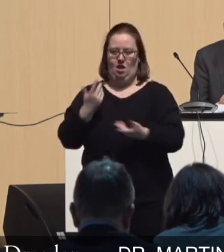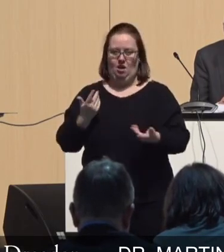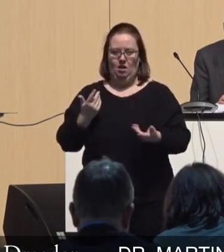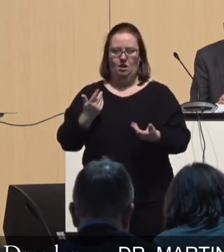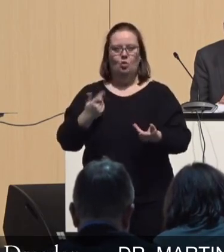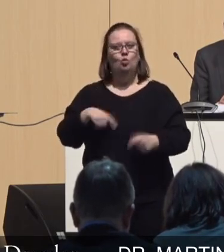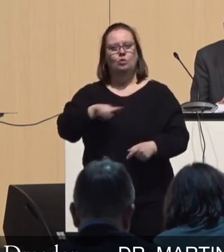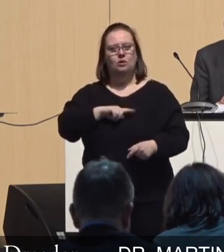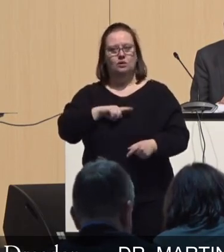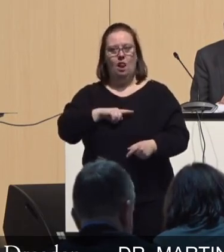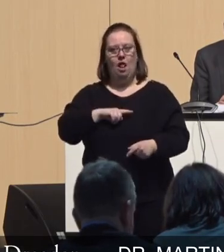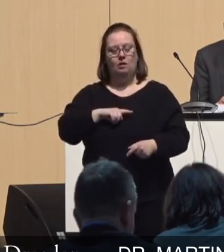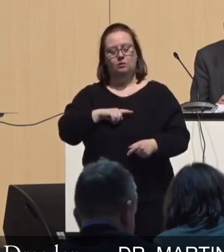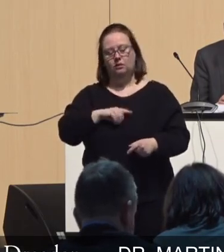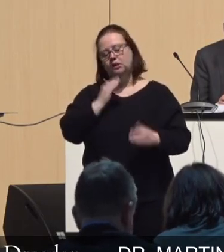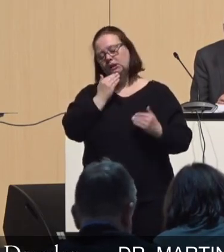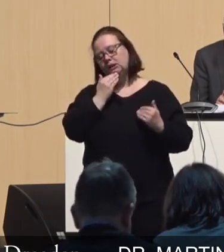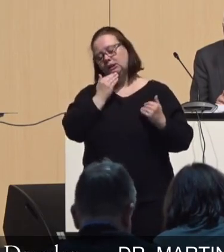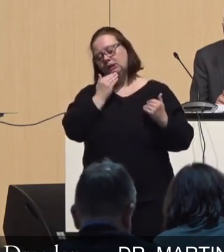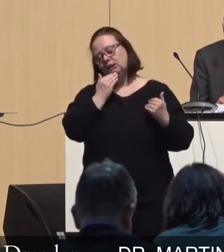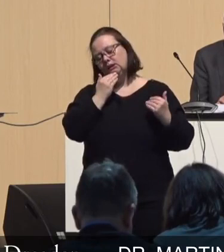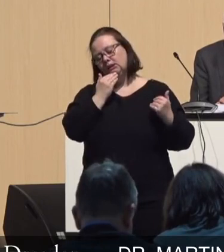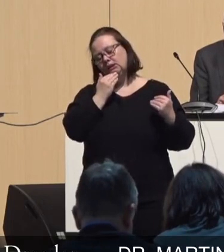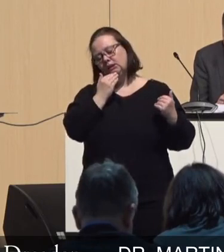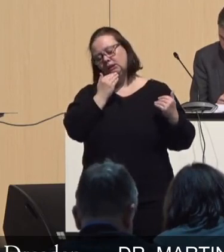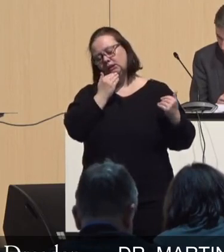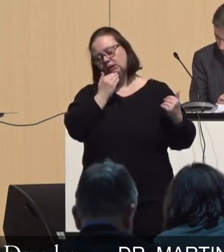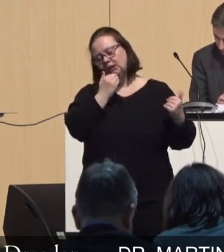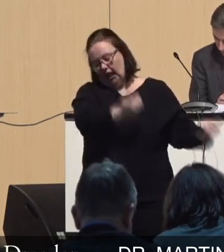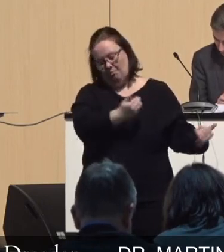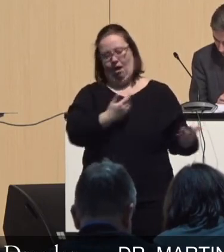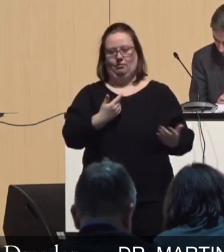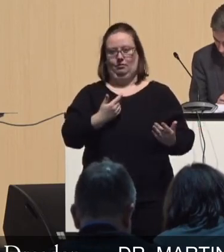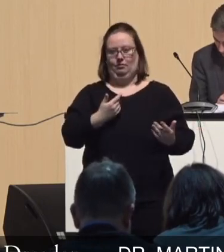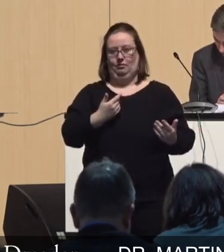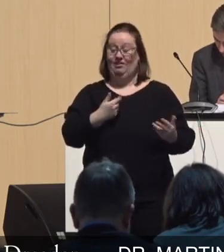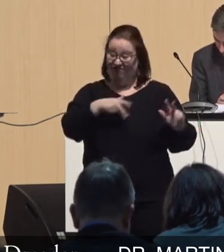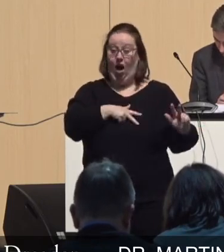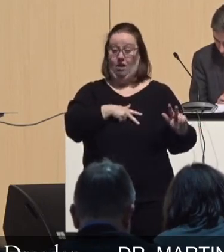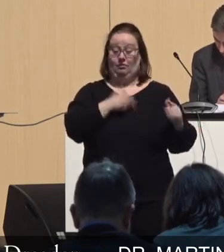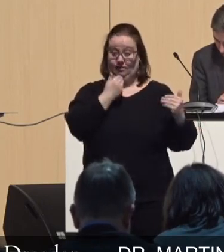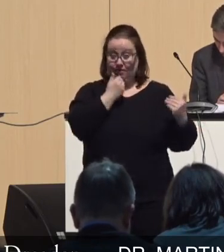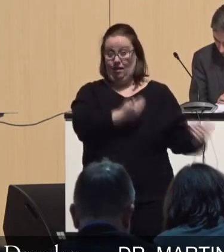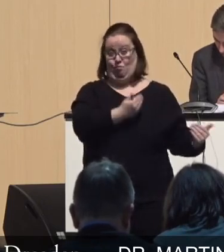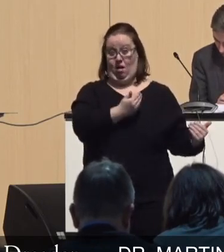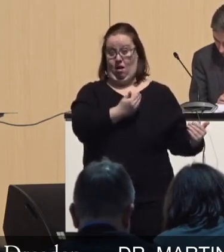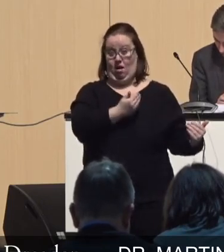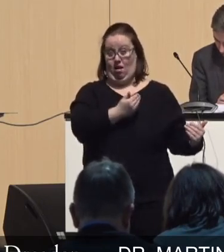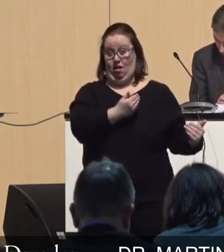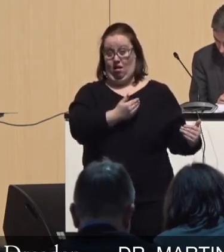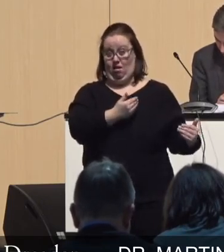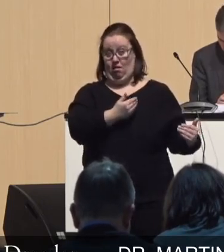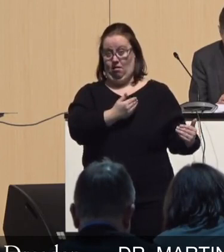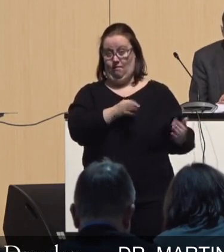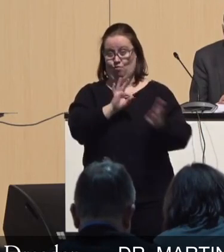Und ich bin Herrn Hilbert sehr, sehr, sehr, sehr, sehr, sehr, sehr dankbar, ernsthaft dankbar, dass dieser Punkt da